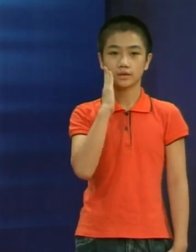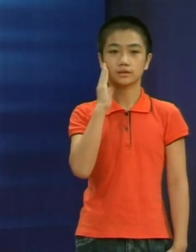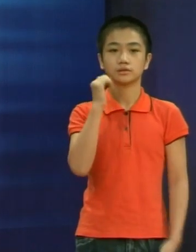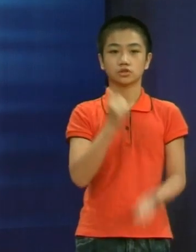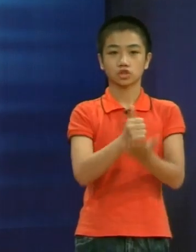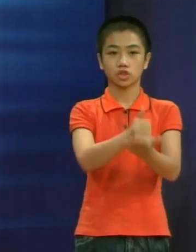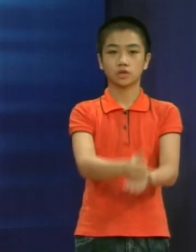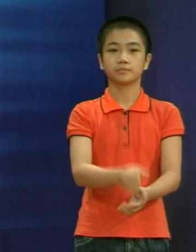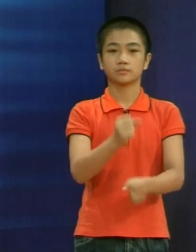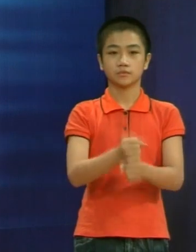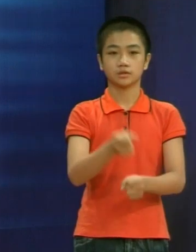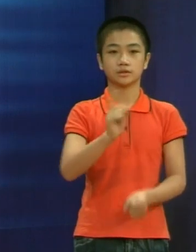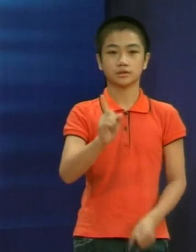Ở nhà bạn giúp bố mẹ làm những việc gì